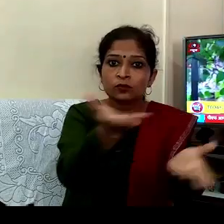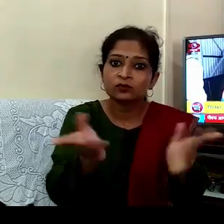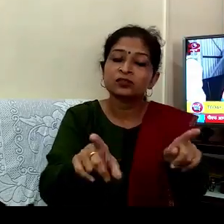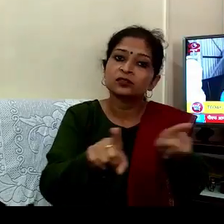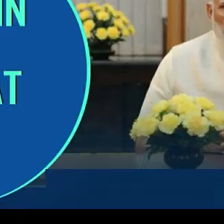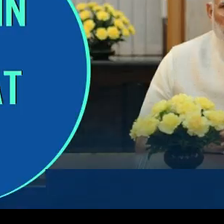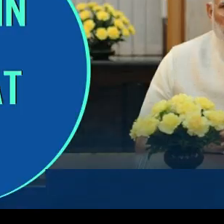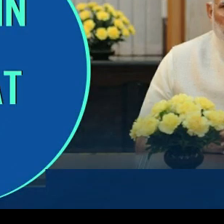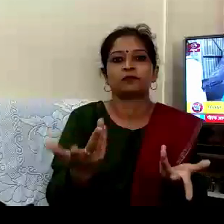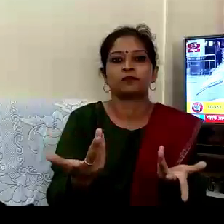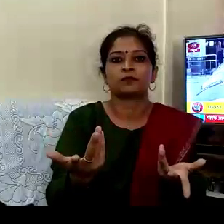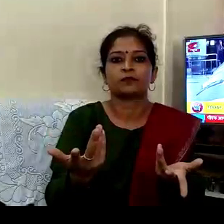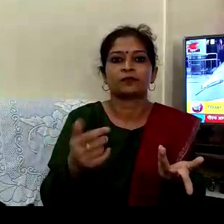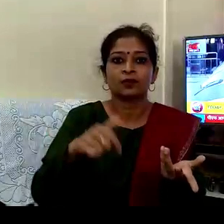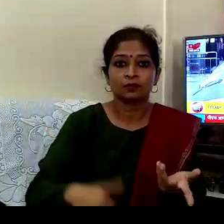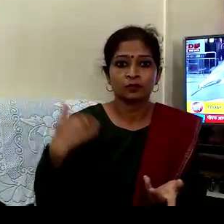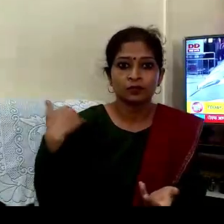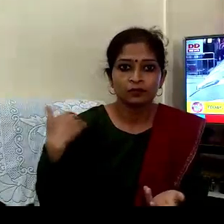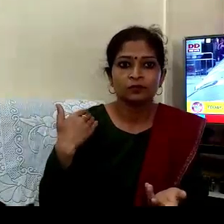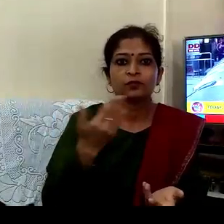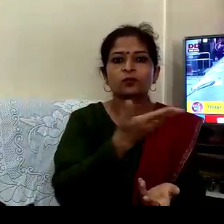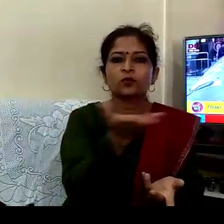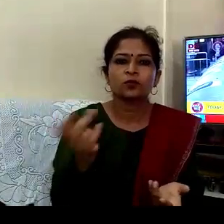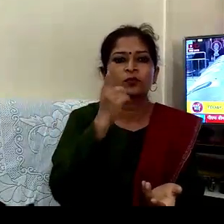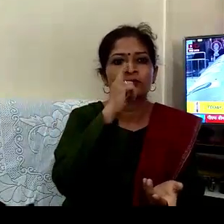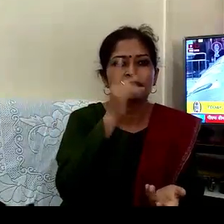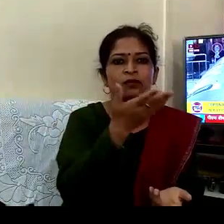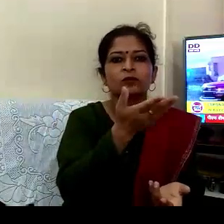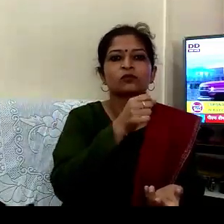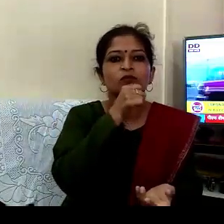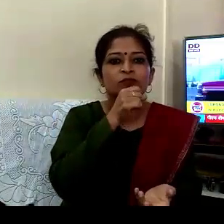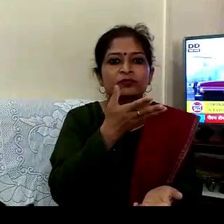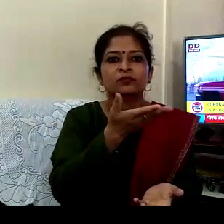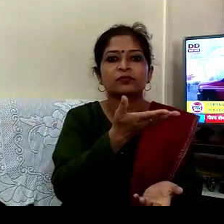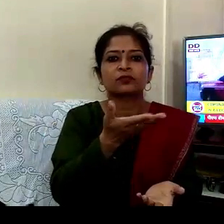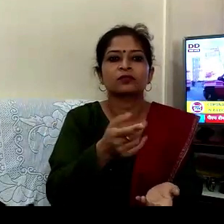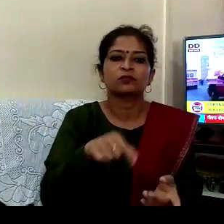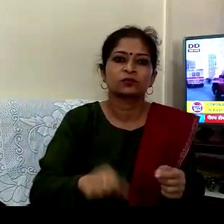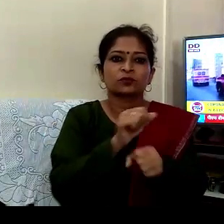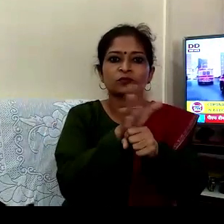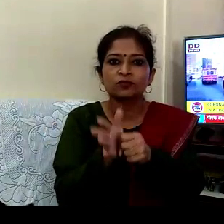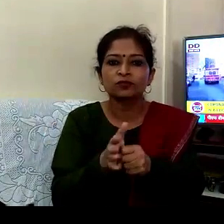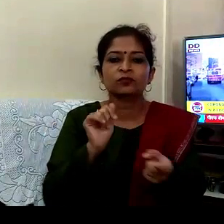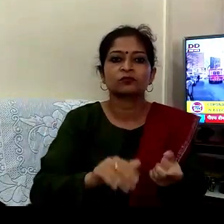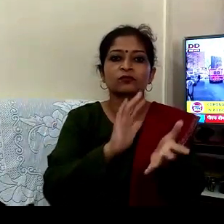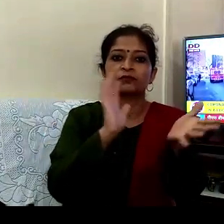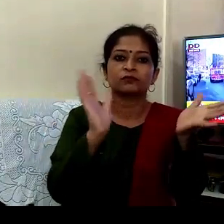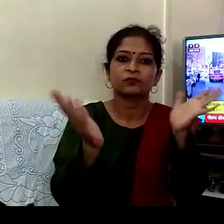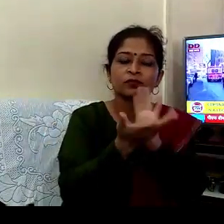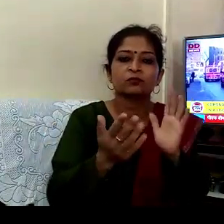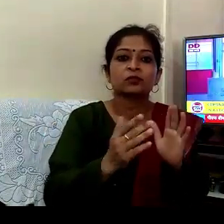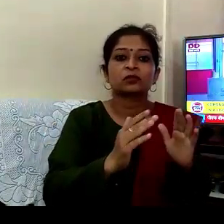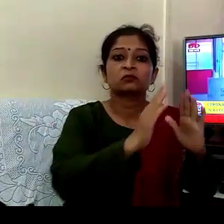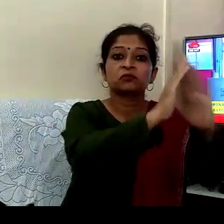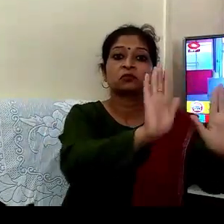بھائیوں بہنوں ماتاؤں بجرگوں کورونا وائرس نے دنیا کو قید کر